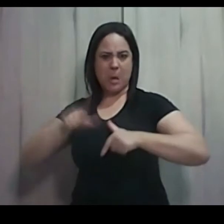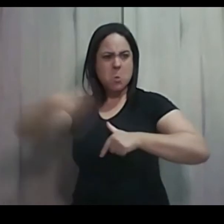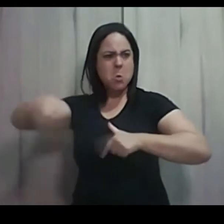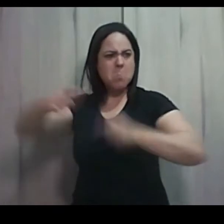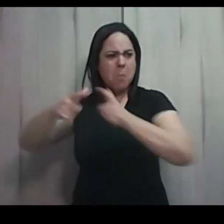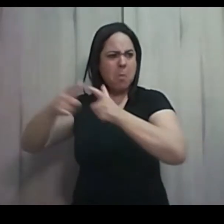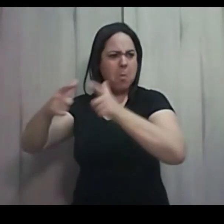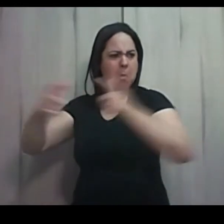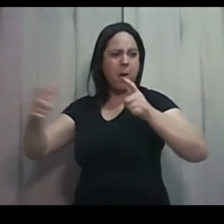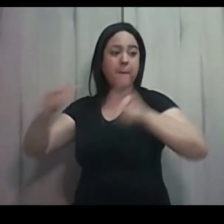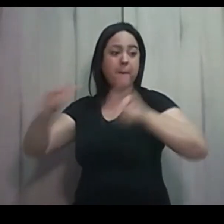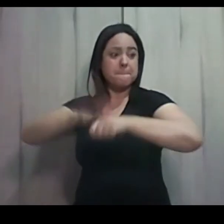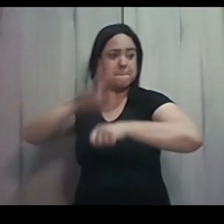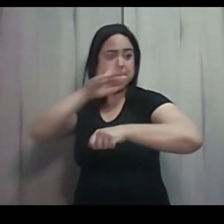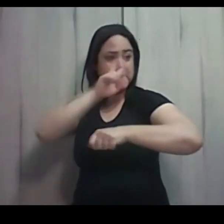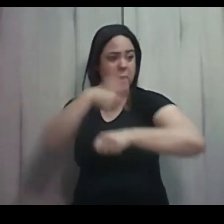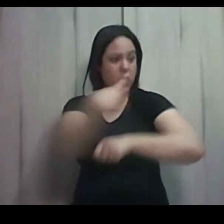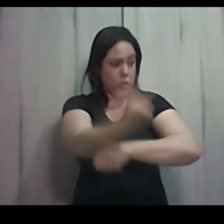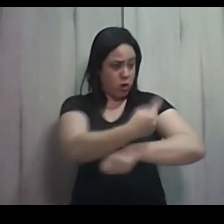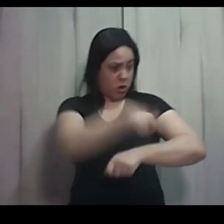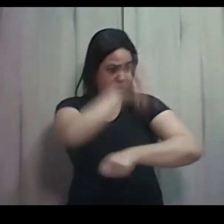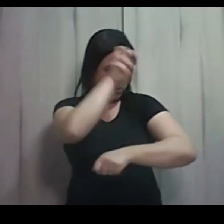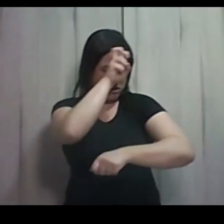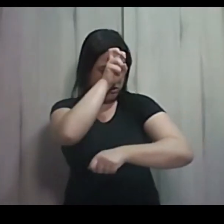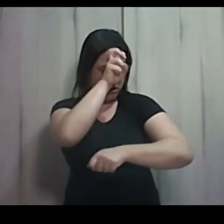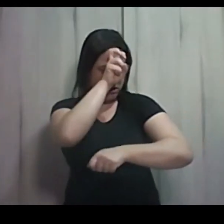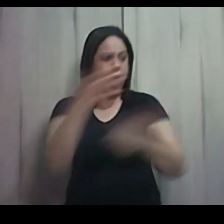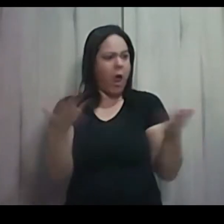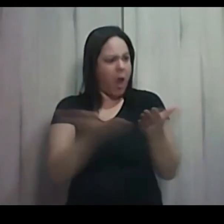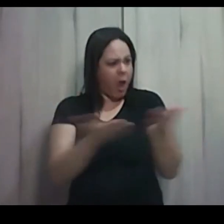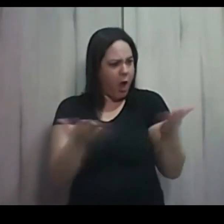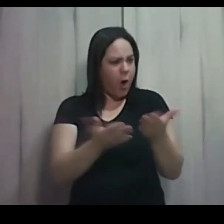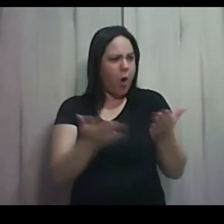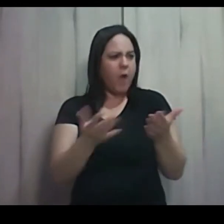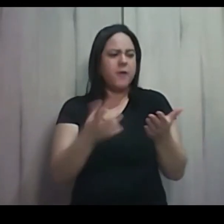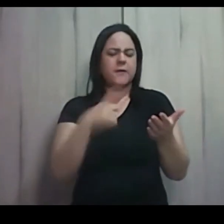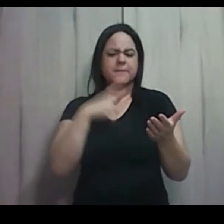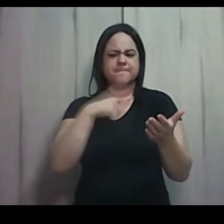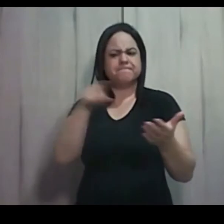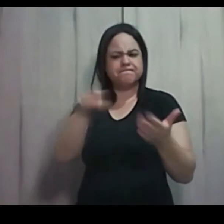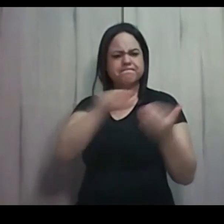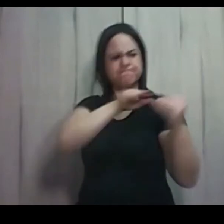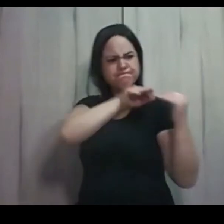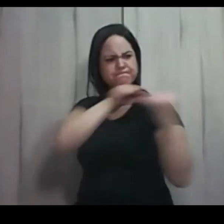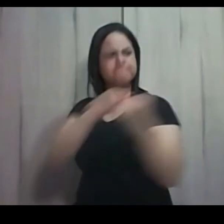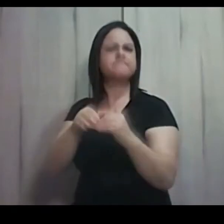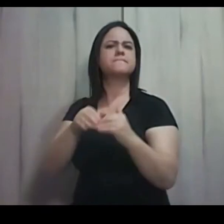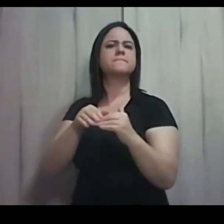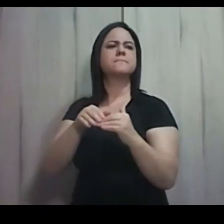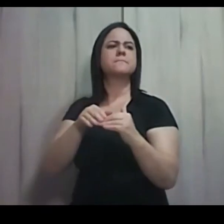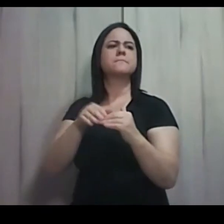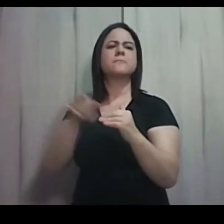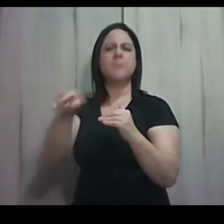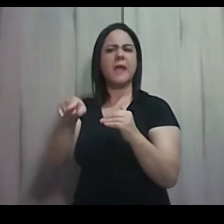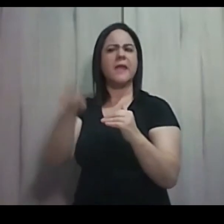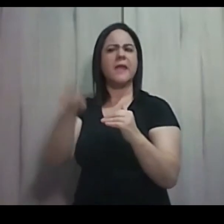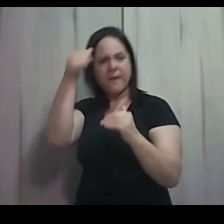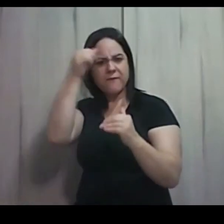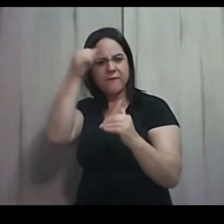Vamos! Vamos aplicar astúcia para com eles, para que não se multipliquem, e não seja o